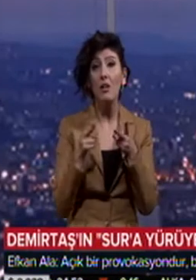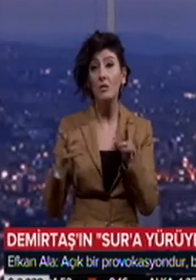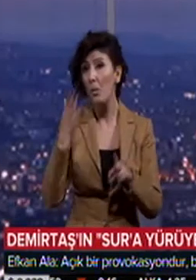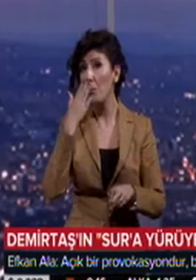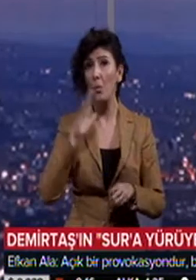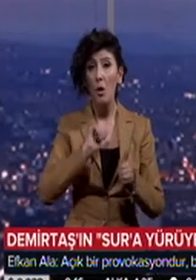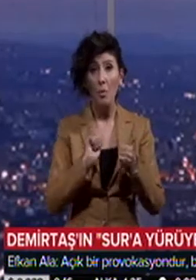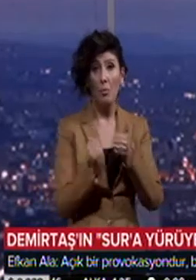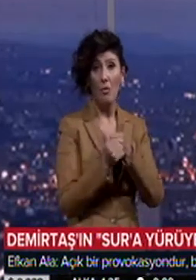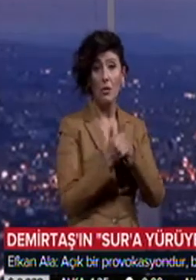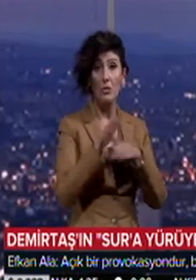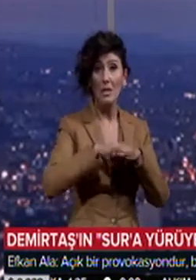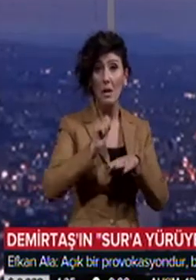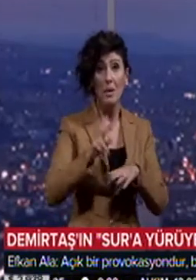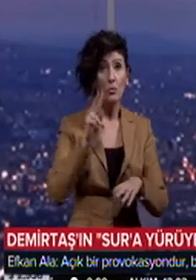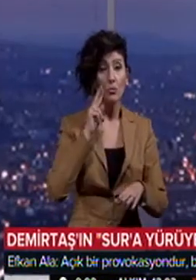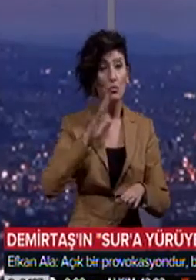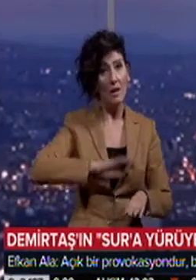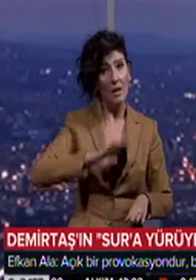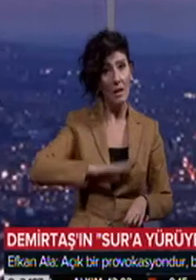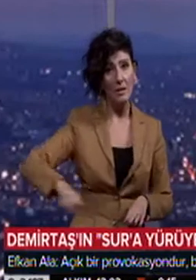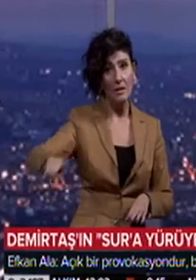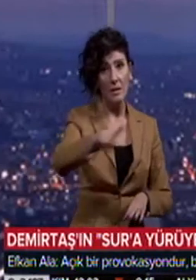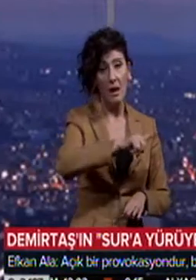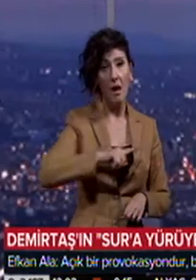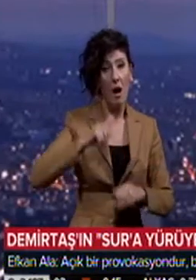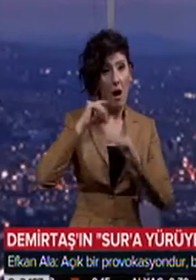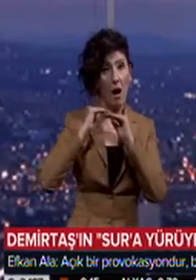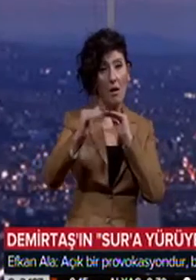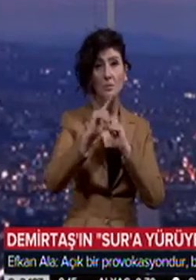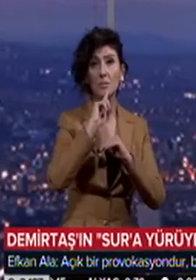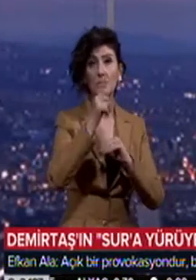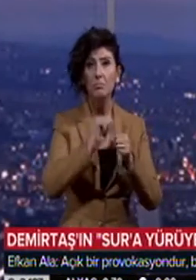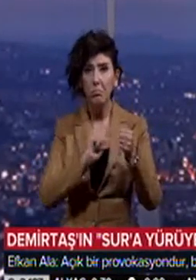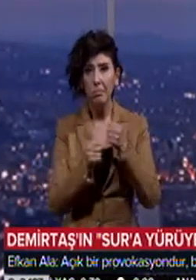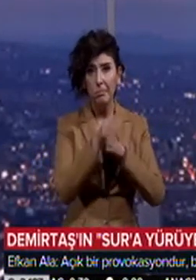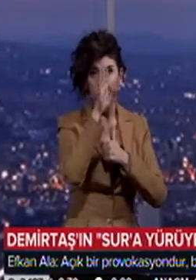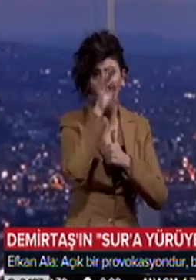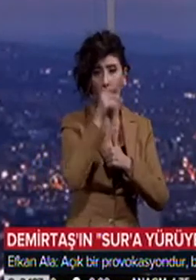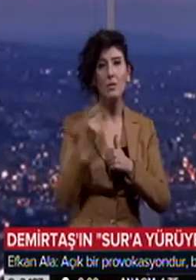izahı yoktur. Provokasyonu yapan sonuçlarına katlanır. Halkımıza çağrımız, provokasyonlara prim